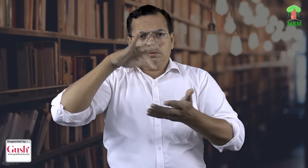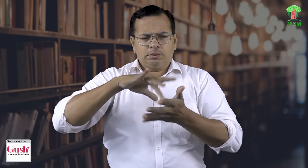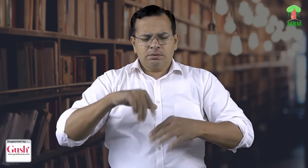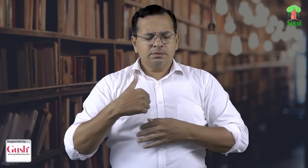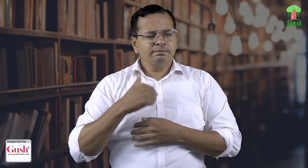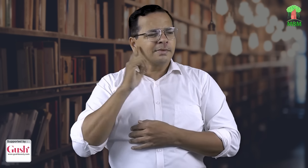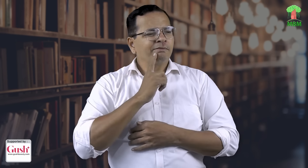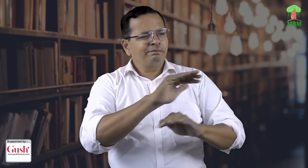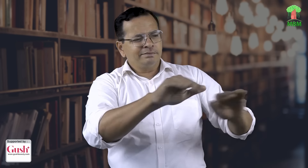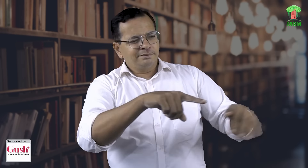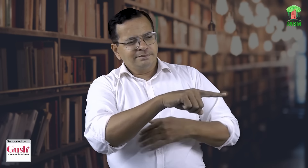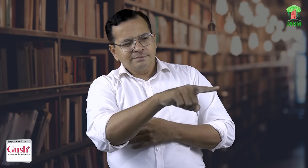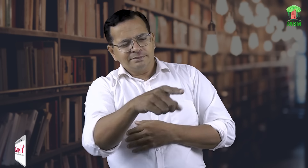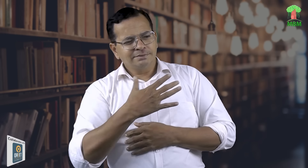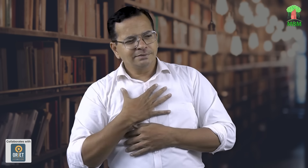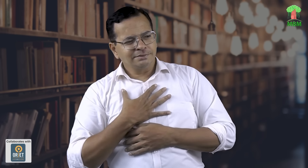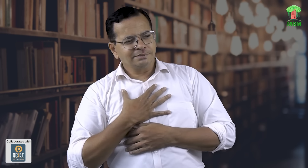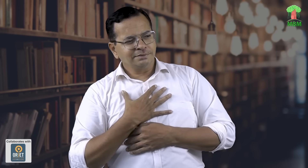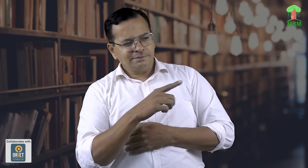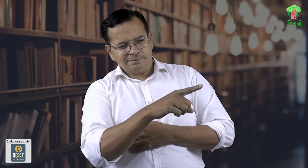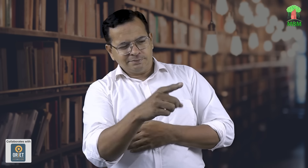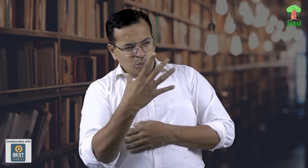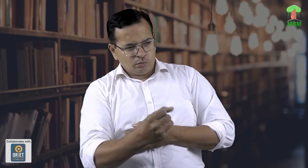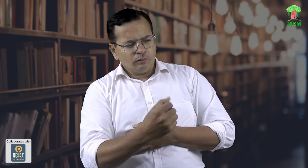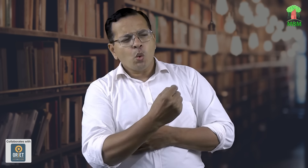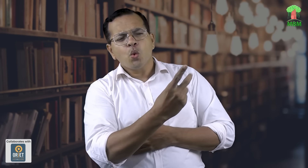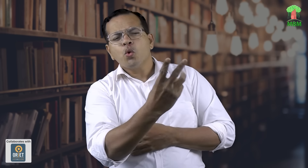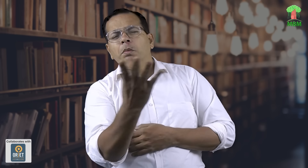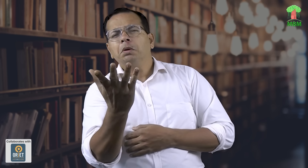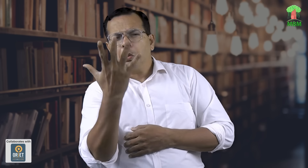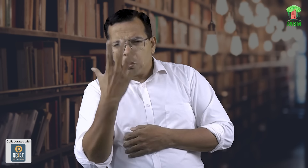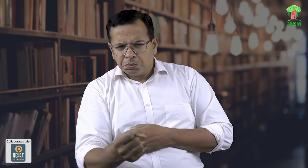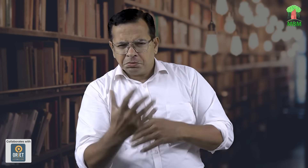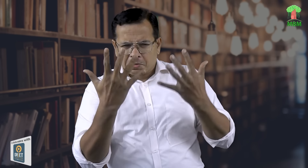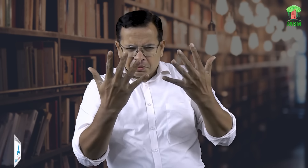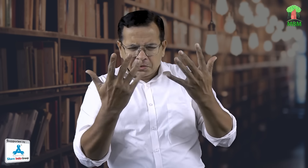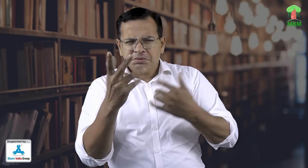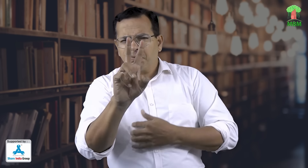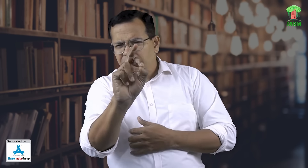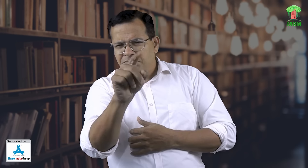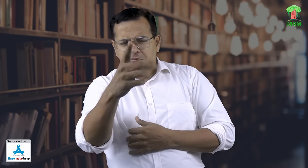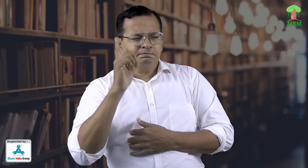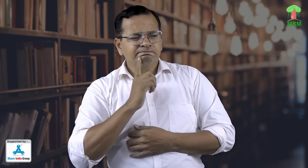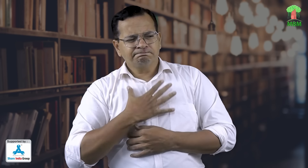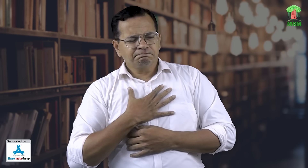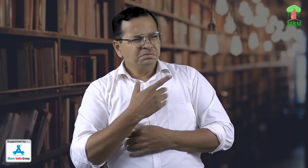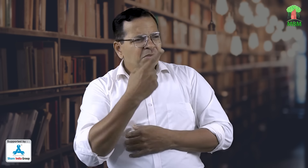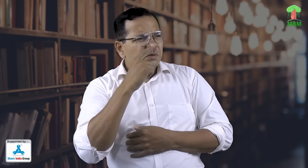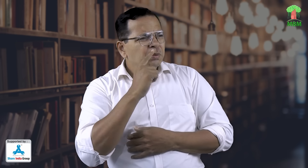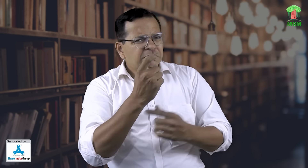असोशेशन तरफ से तो आप चाहें अगर तो मानिज लिए 10 हुए 20 हुए जितने भी